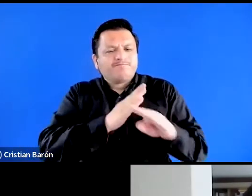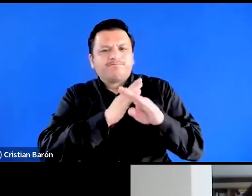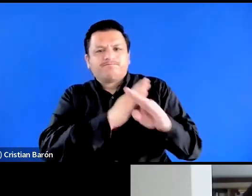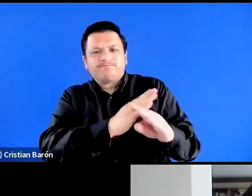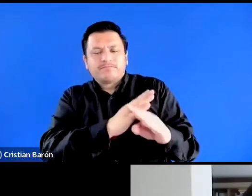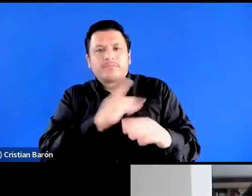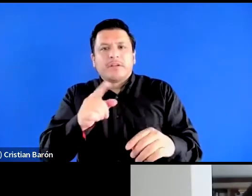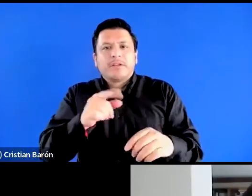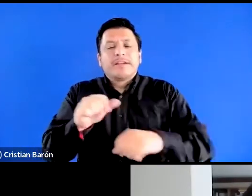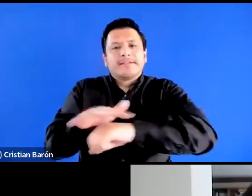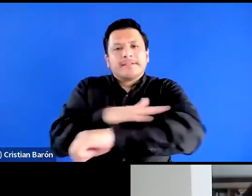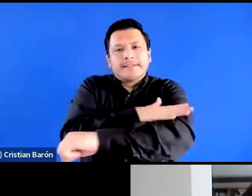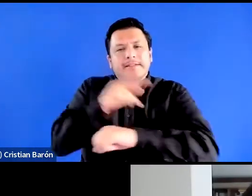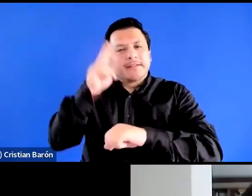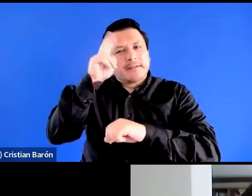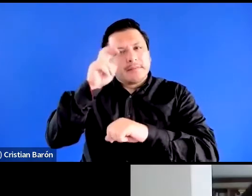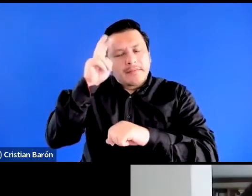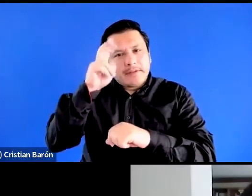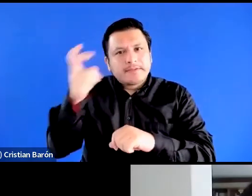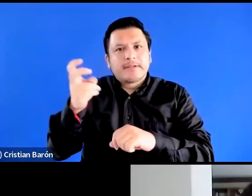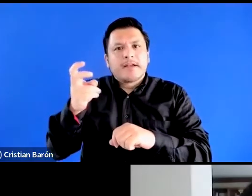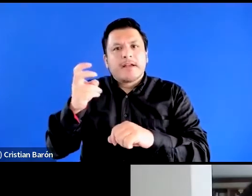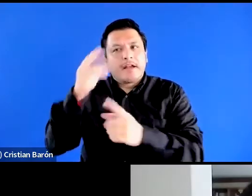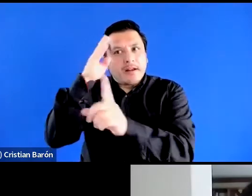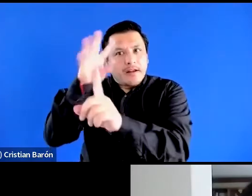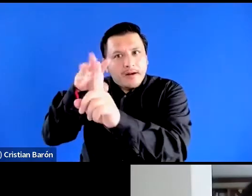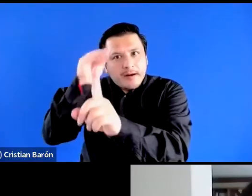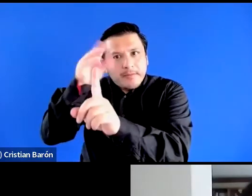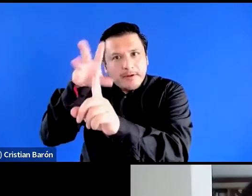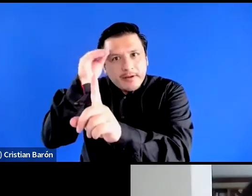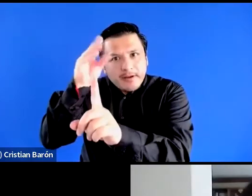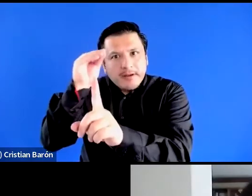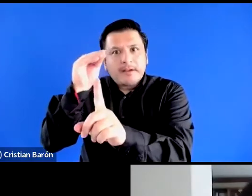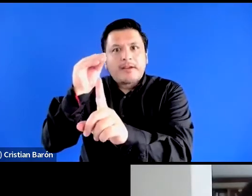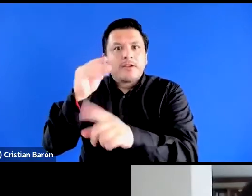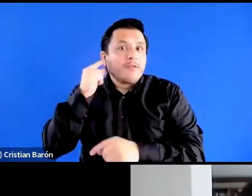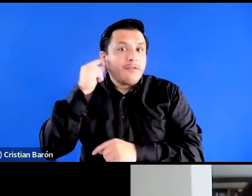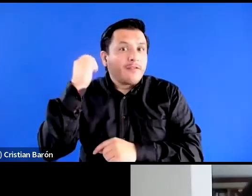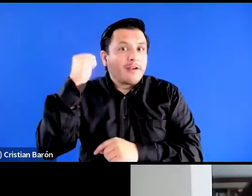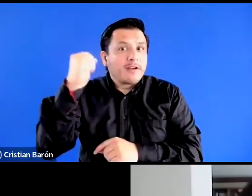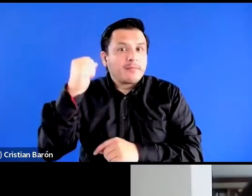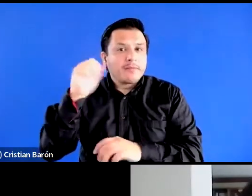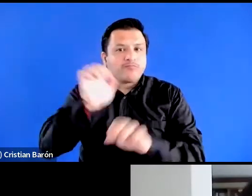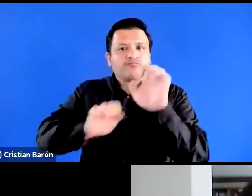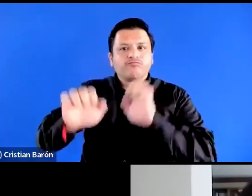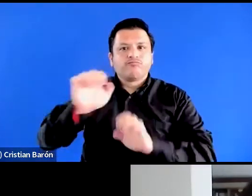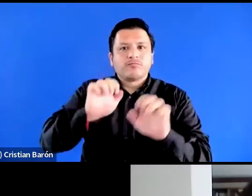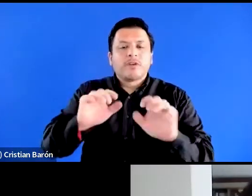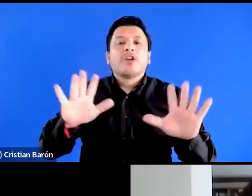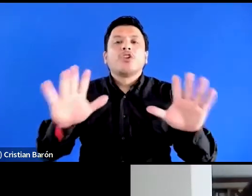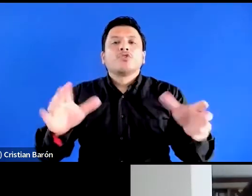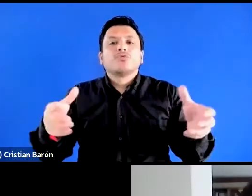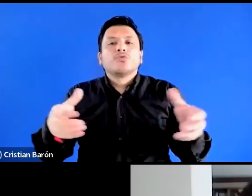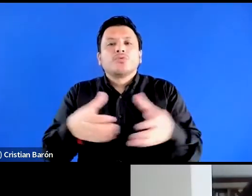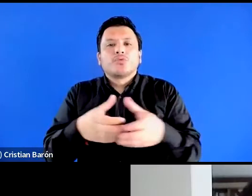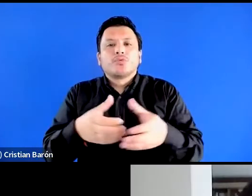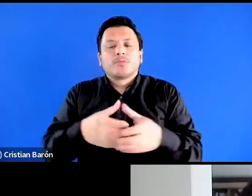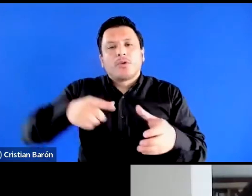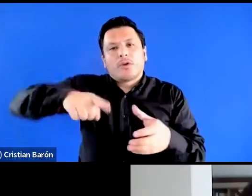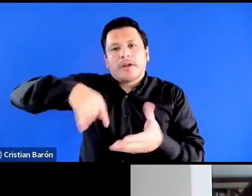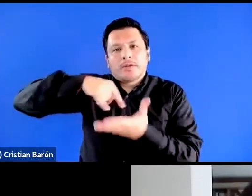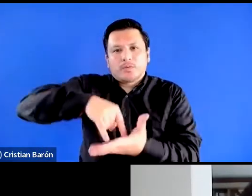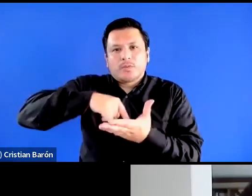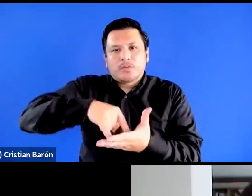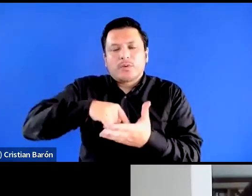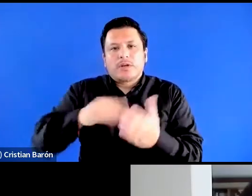Representaciones y Resistencias Feministas, organizada por la Escuela de Estudios de Género en conjunto con la